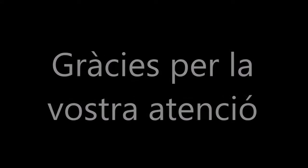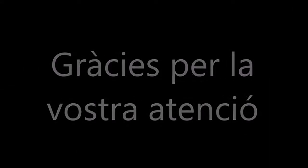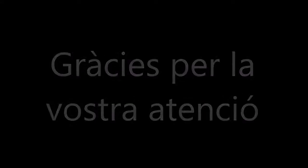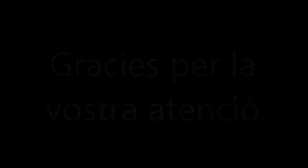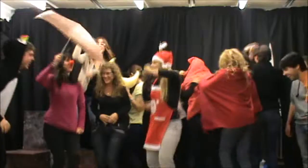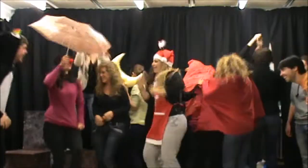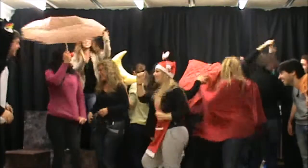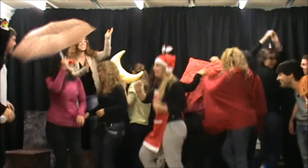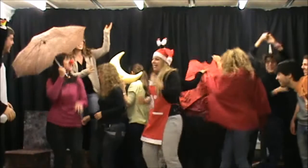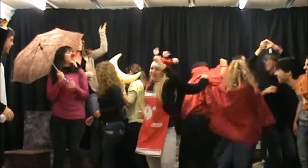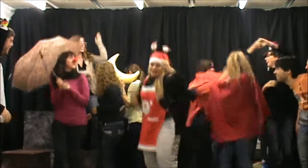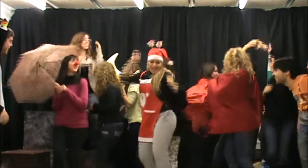Gràcies.